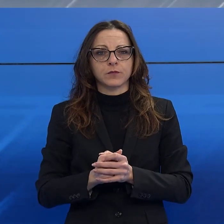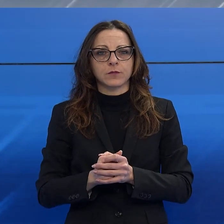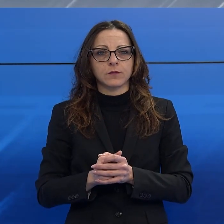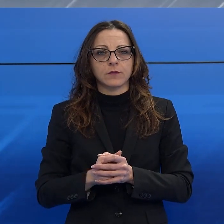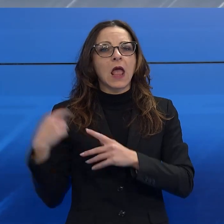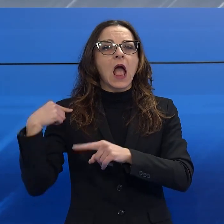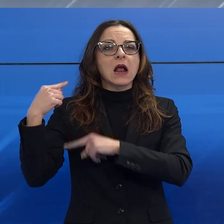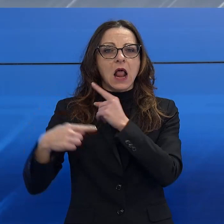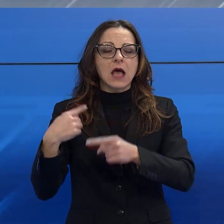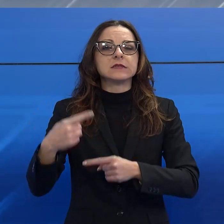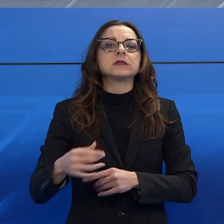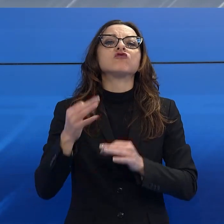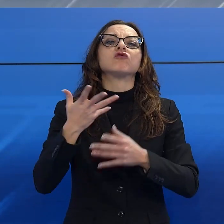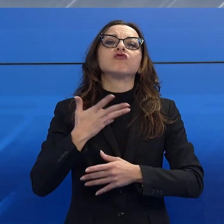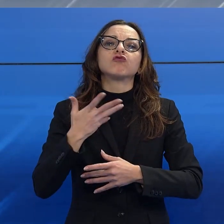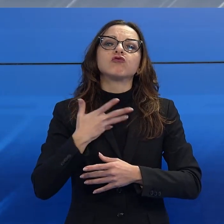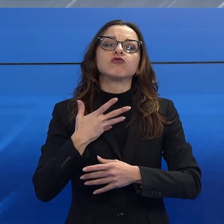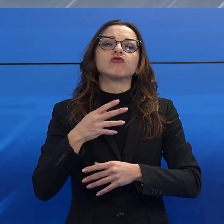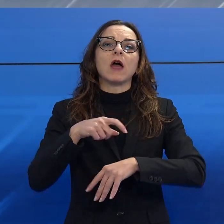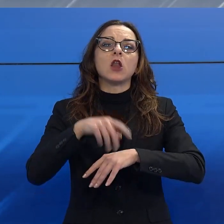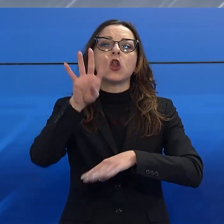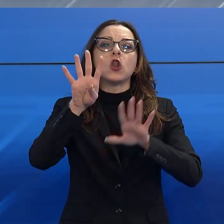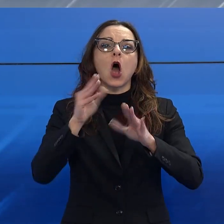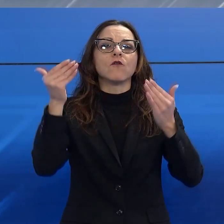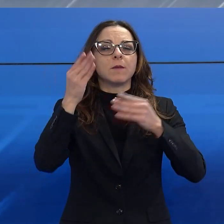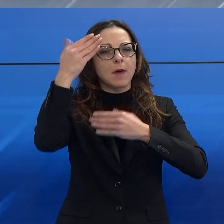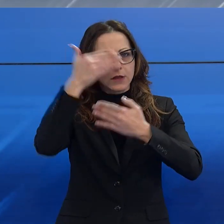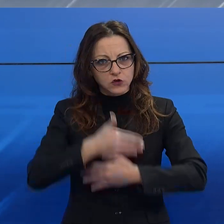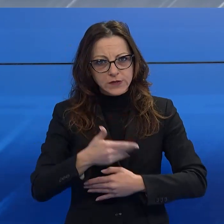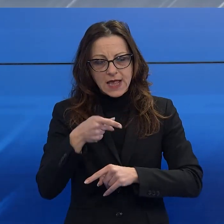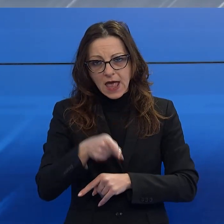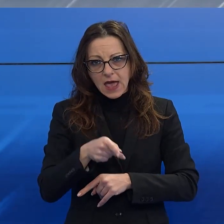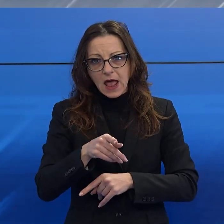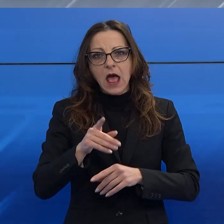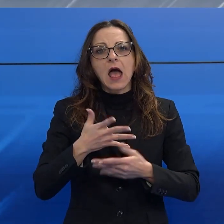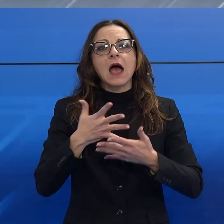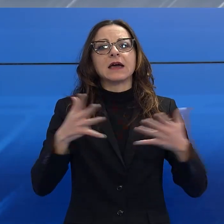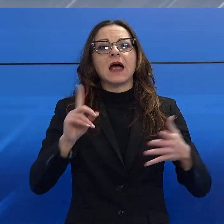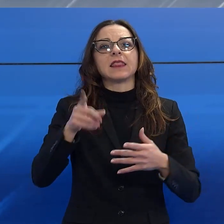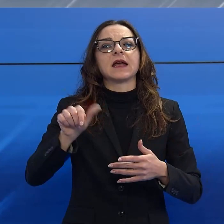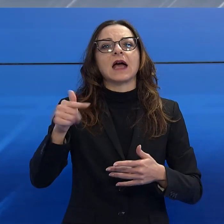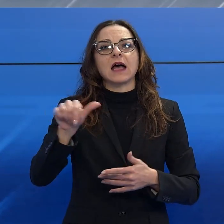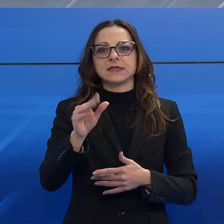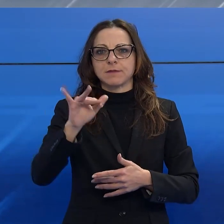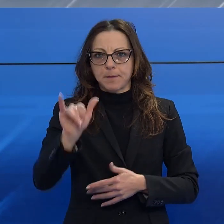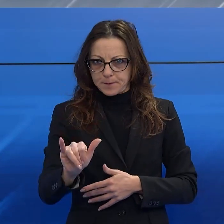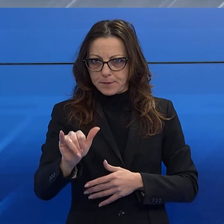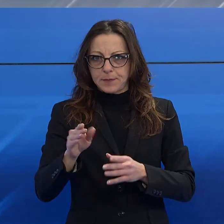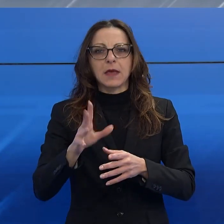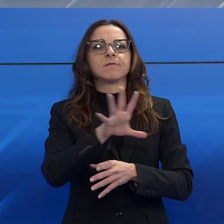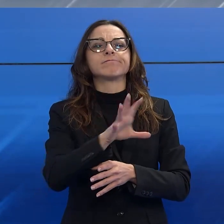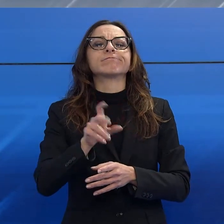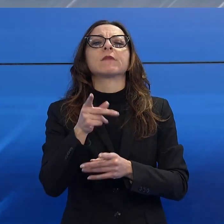classici va in onda alle 21.30 Il grande Gatsby, terzo adattamento cinematografico dell'omonimo romanzo di Francis